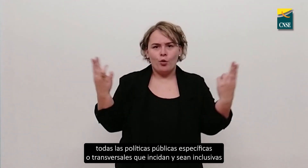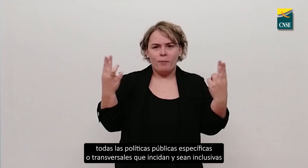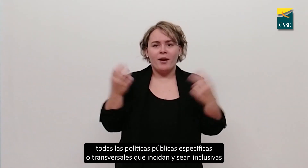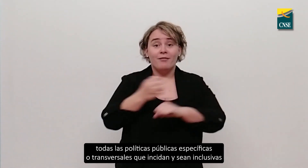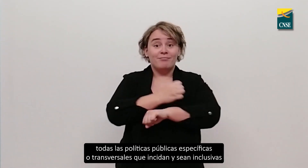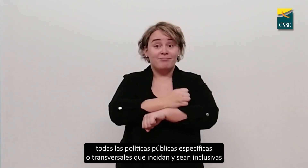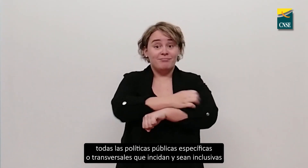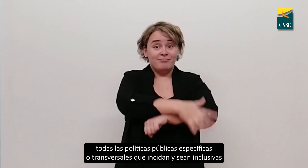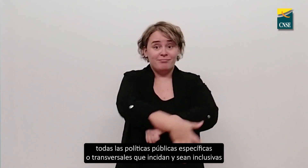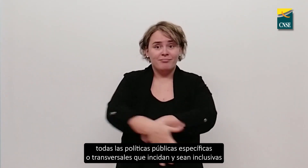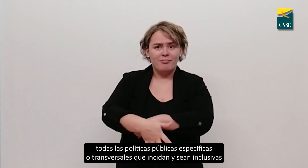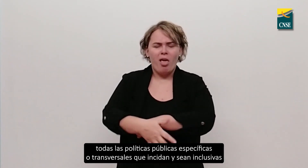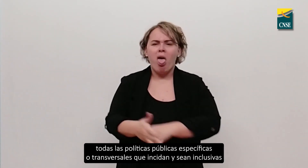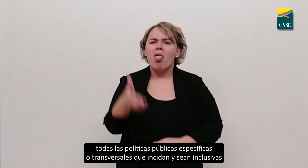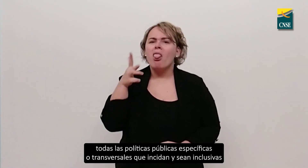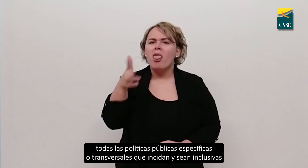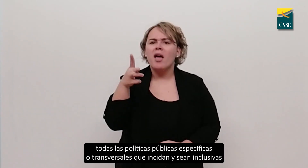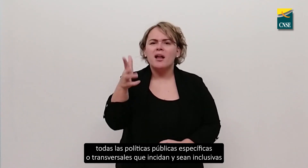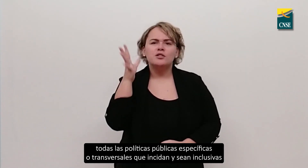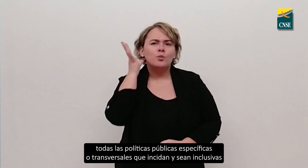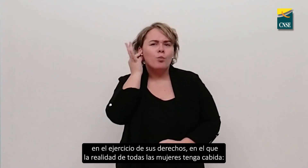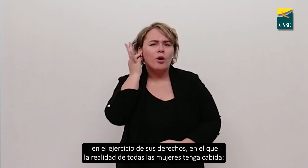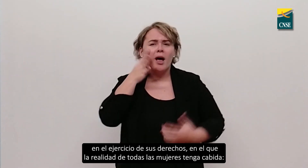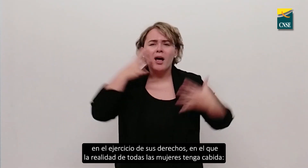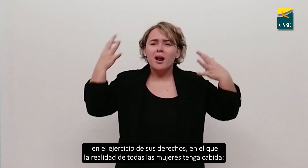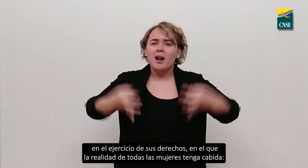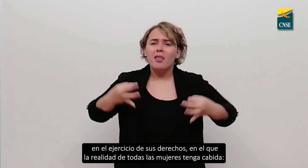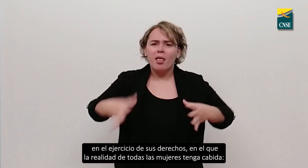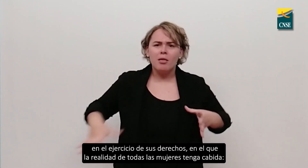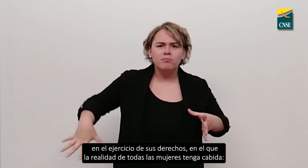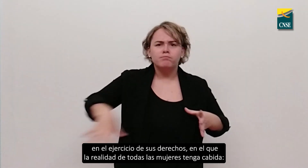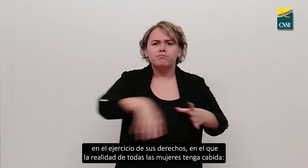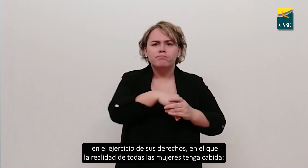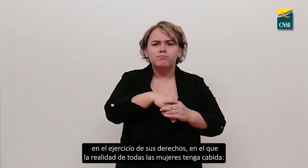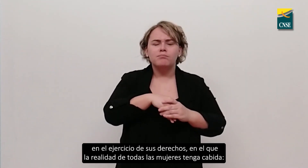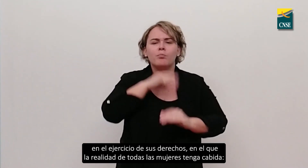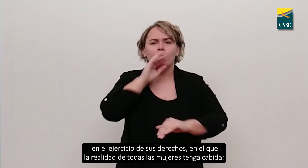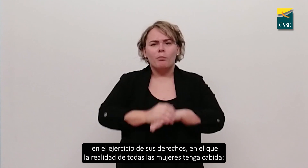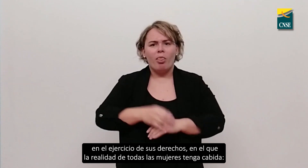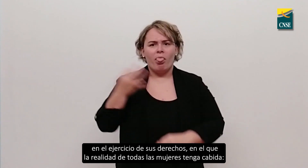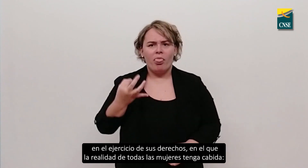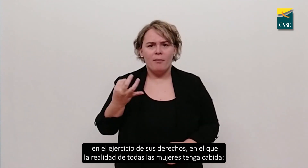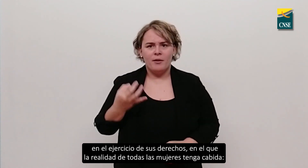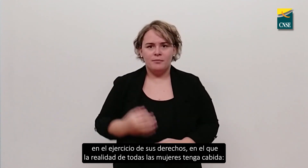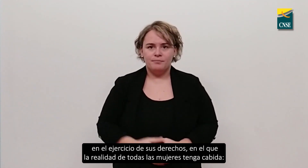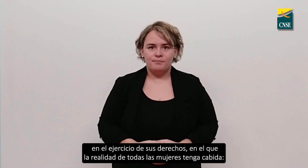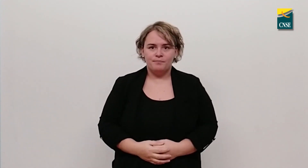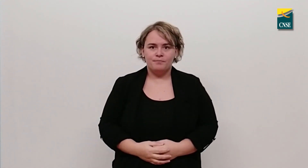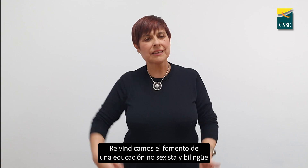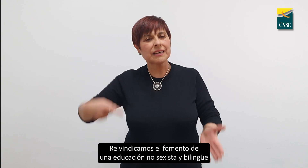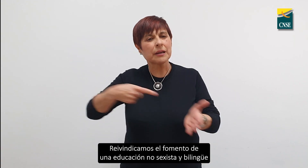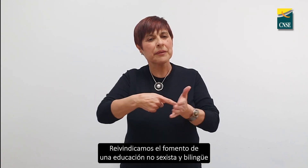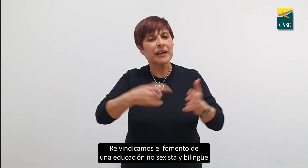públicas específicas o transversales que incidan y sean inclusivas en el ejercicio de sus derechos en el que la realidad de todas las mujeres tenga cabida.